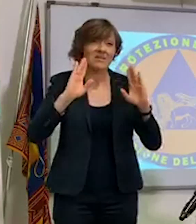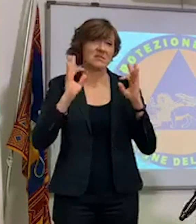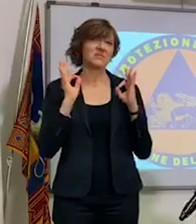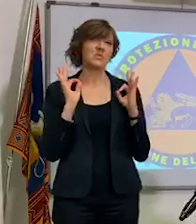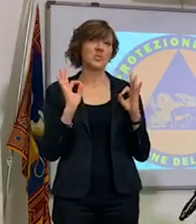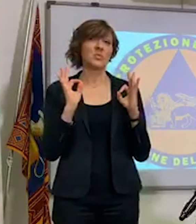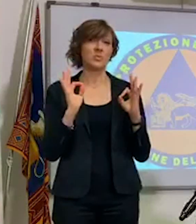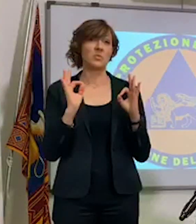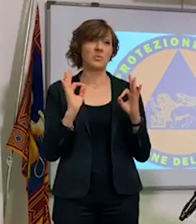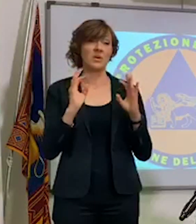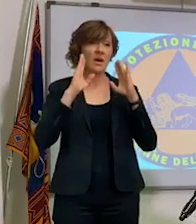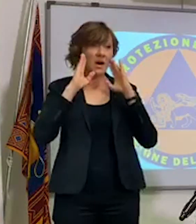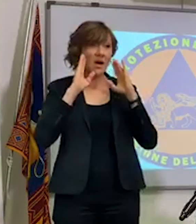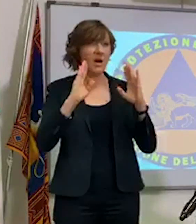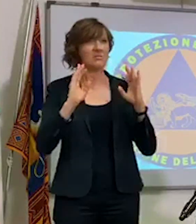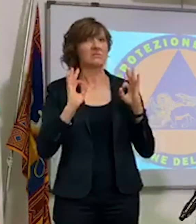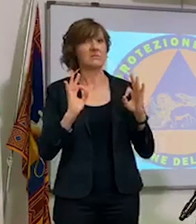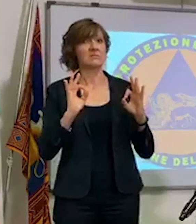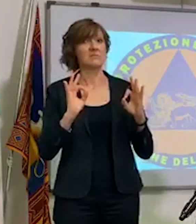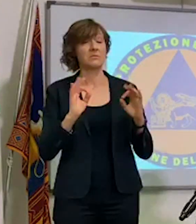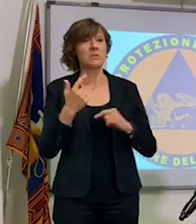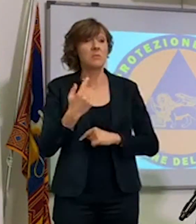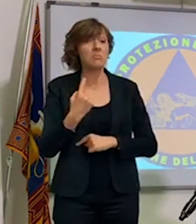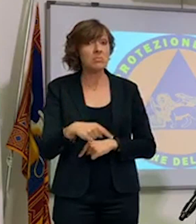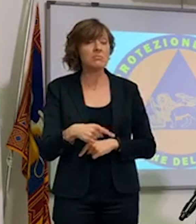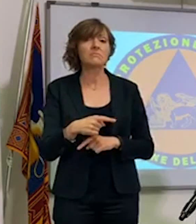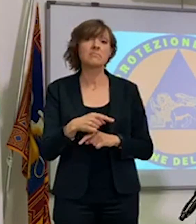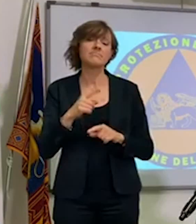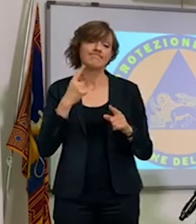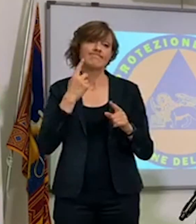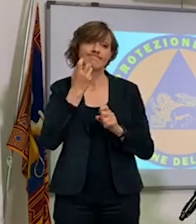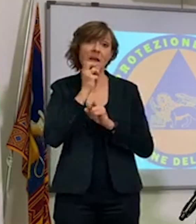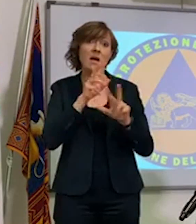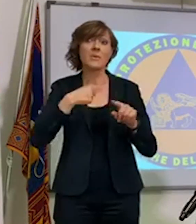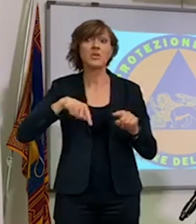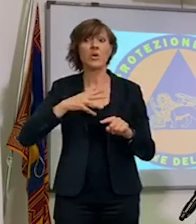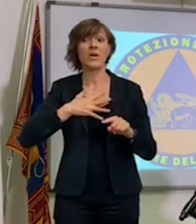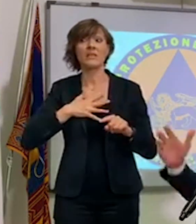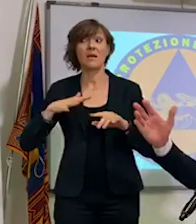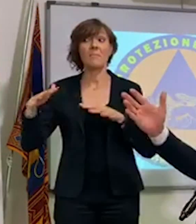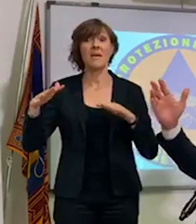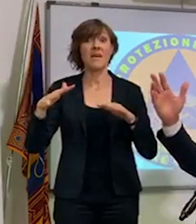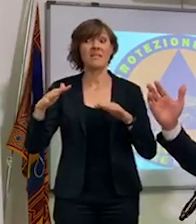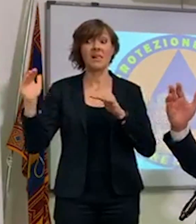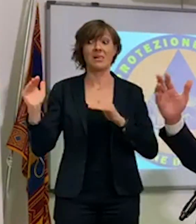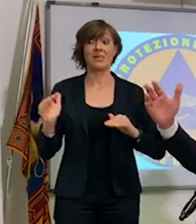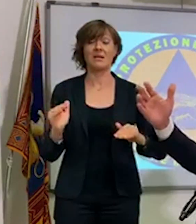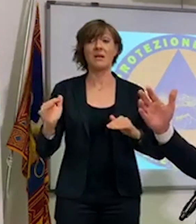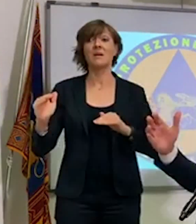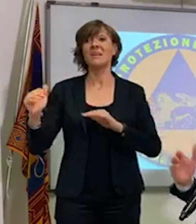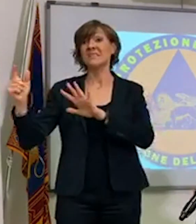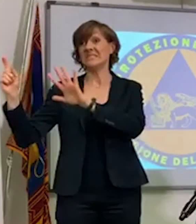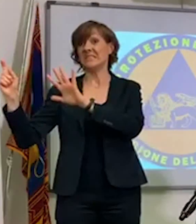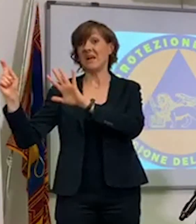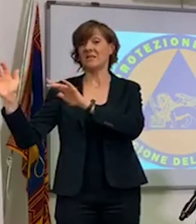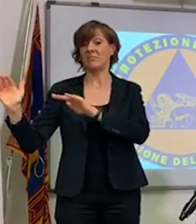attenzione agli assembramenti. E questo è un appello che faccio, perché noi abbiamo l'età media che si è passata dai quasi 70